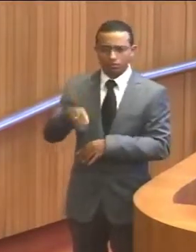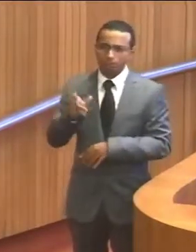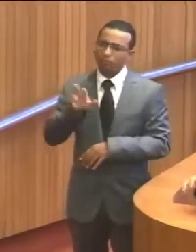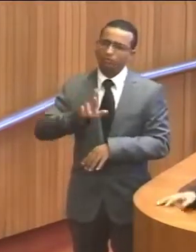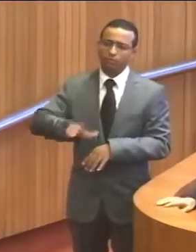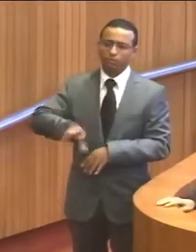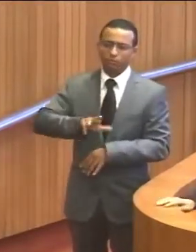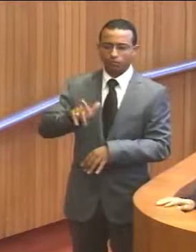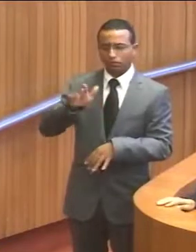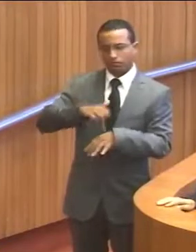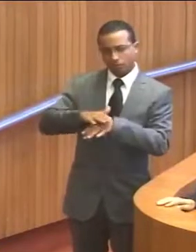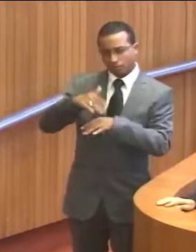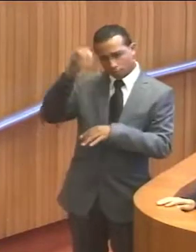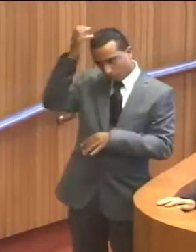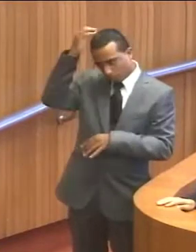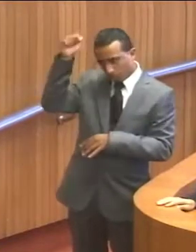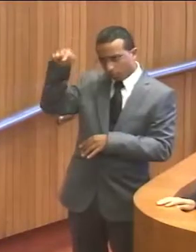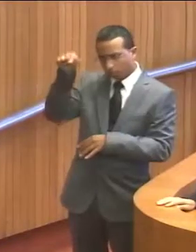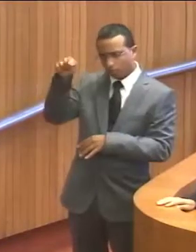é culpa da natureza.